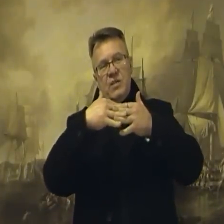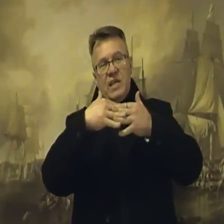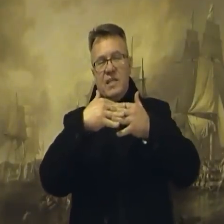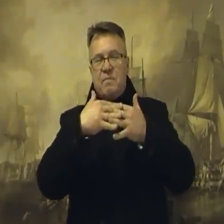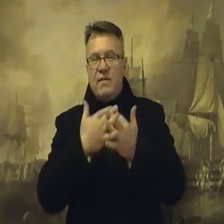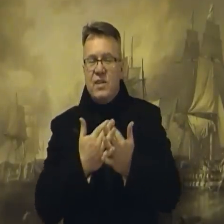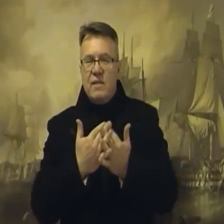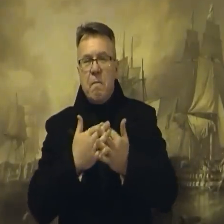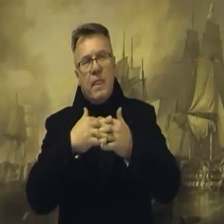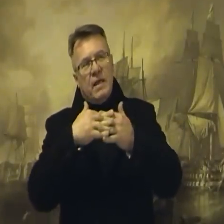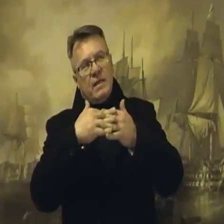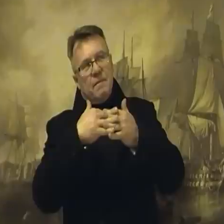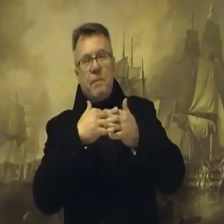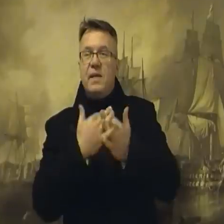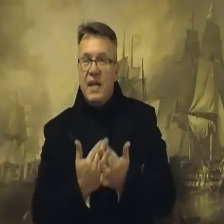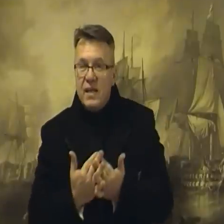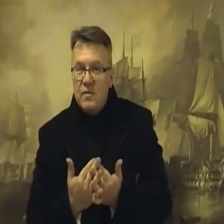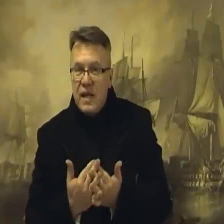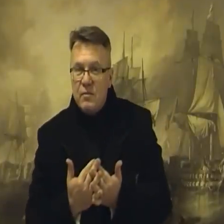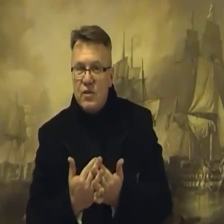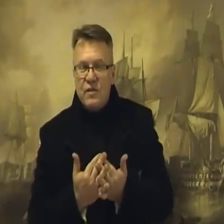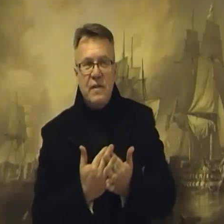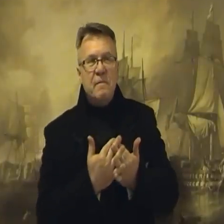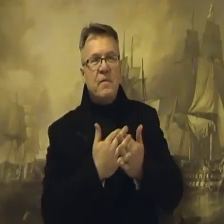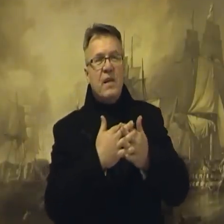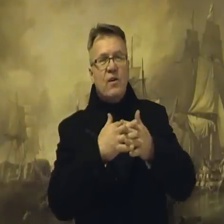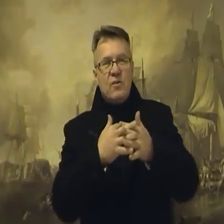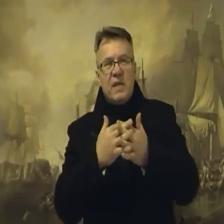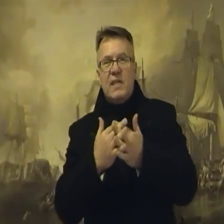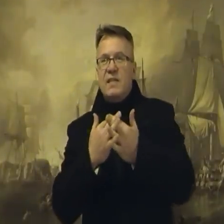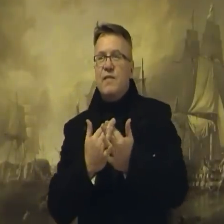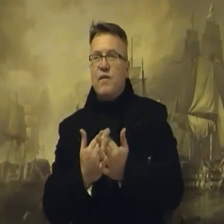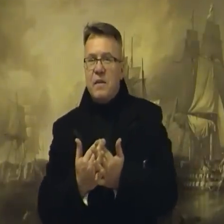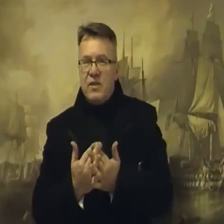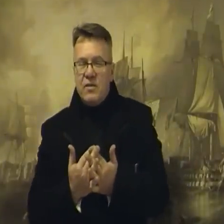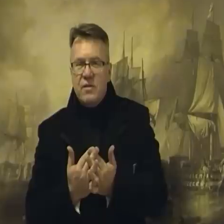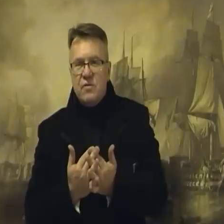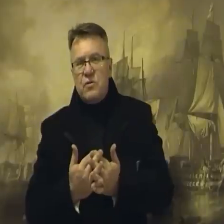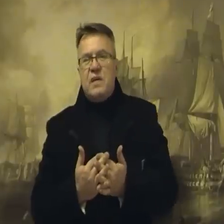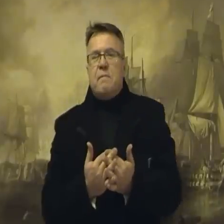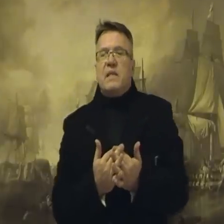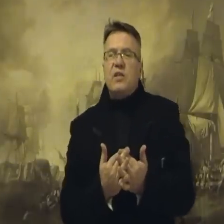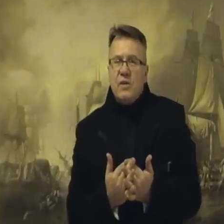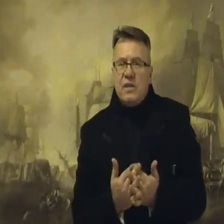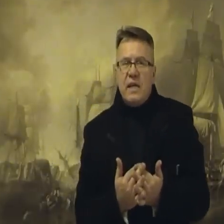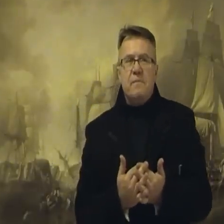jakiś taki sprawdzian, papierek latmusowy, o czym taki dezinformator, który udaje patriotę,